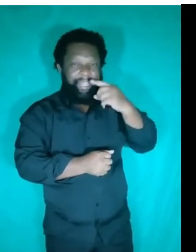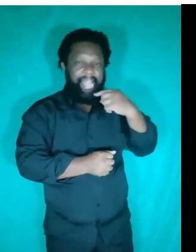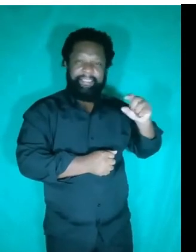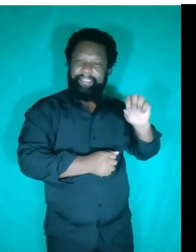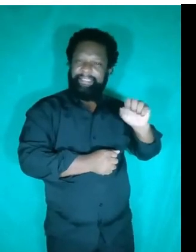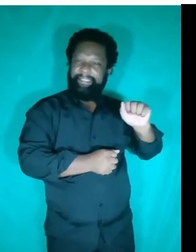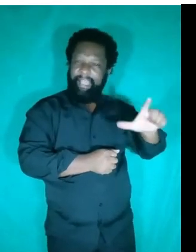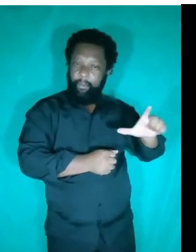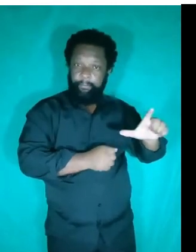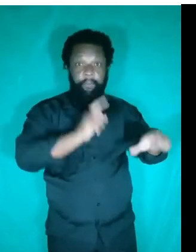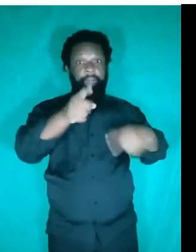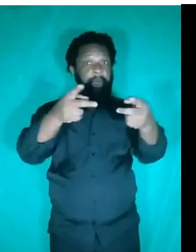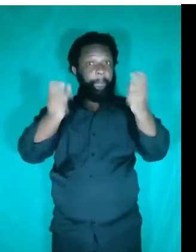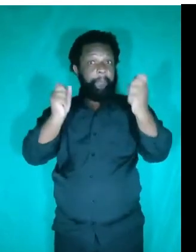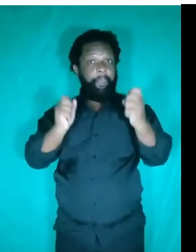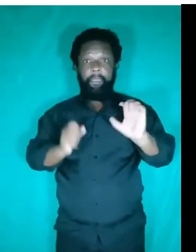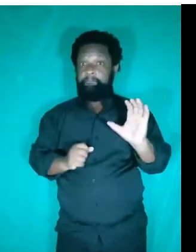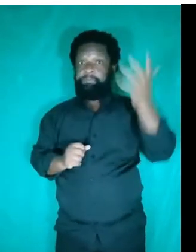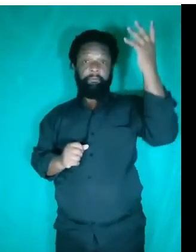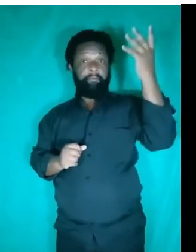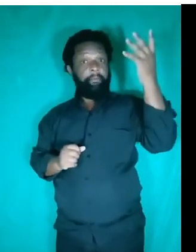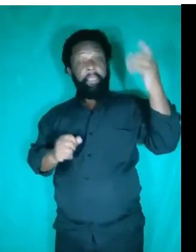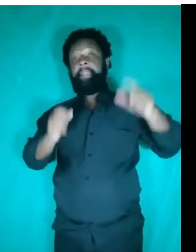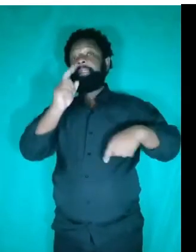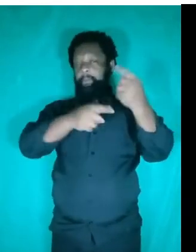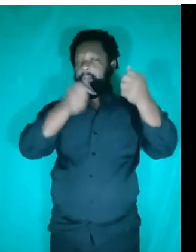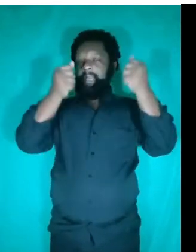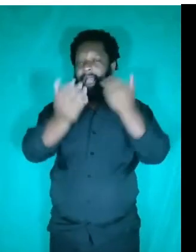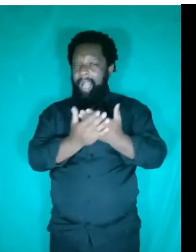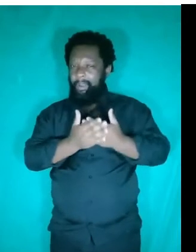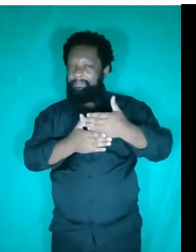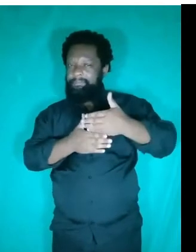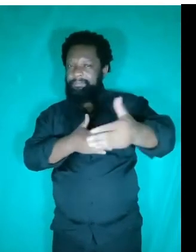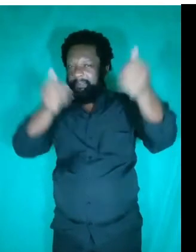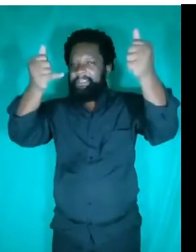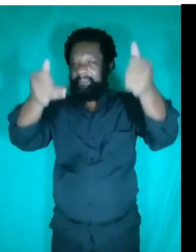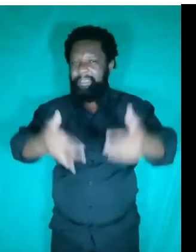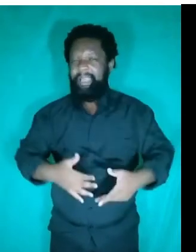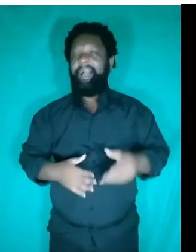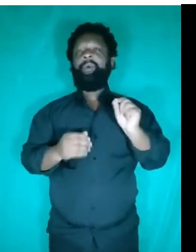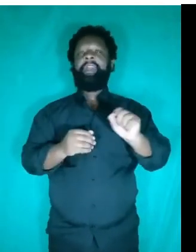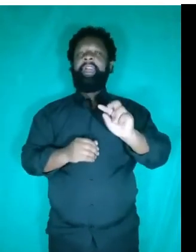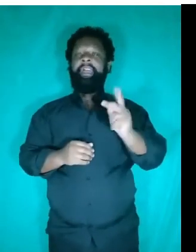observar um fenômeno e, a partir desse fenômeno, nós vamos escorrer na aula. Essa aula vai ser sobre hidrostática.